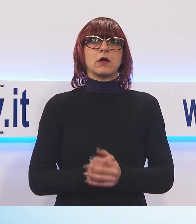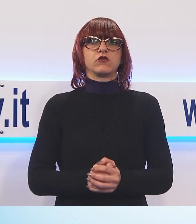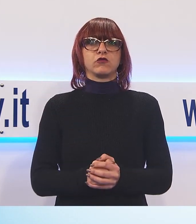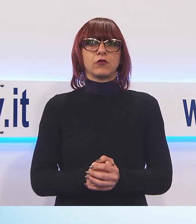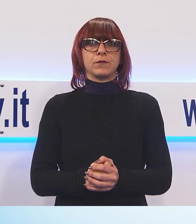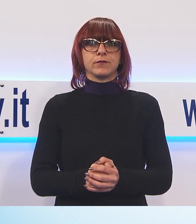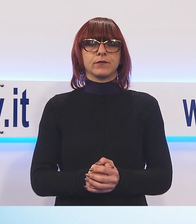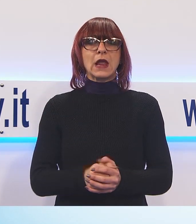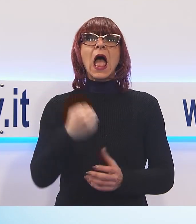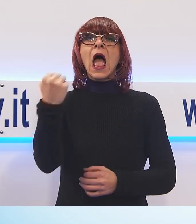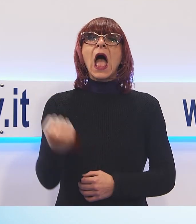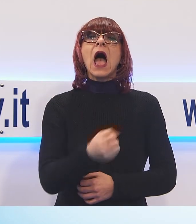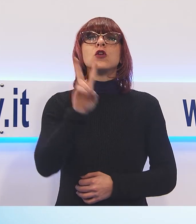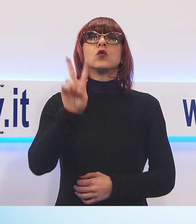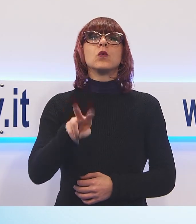prevista per il 2020.